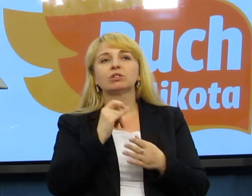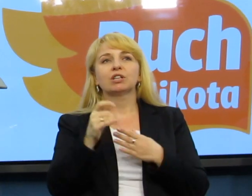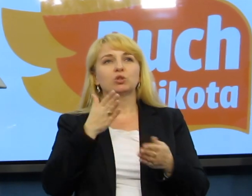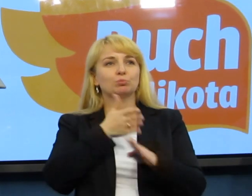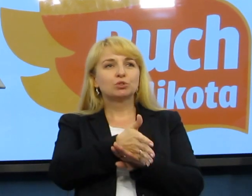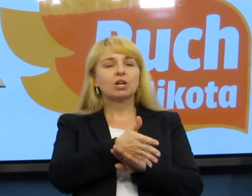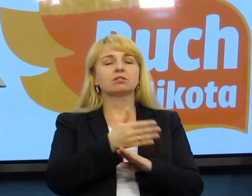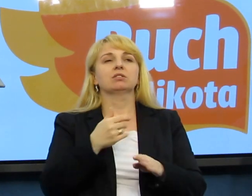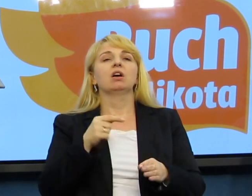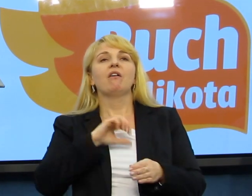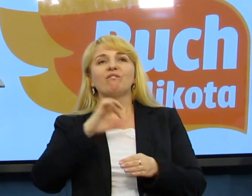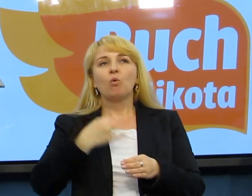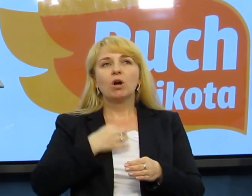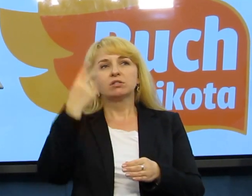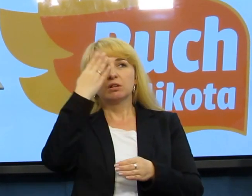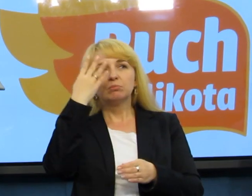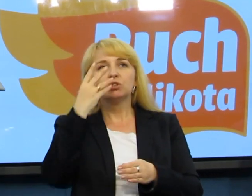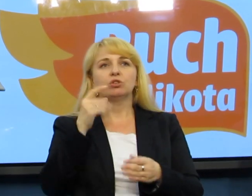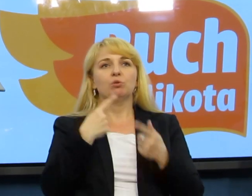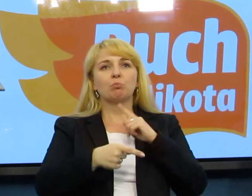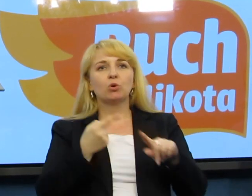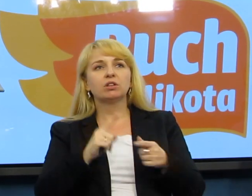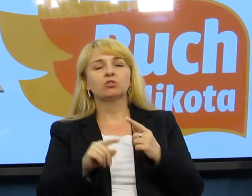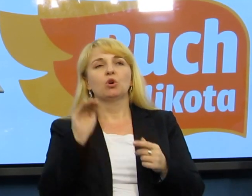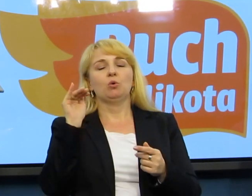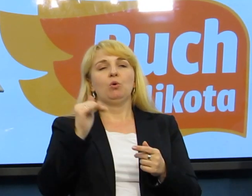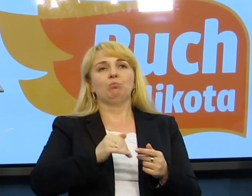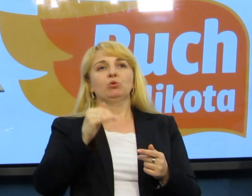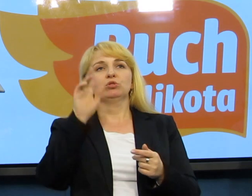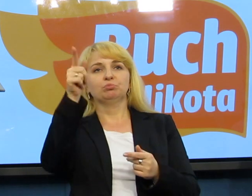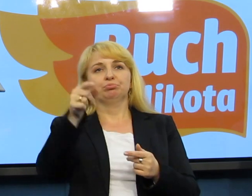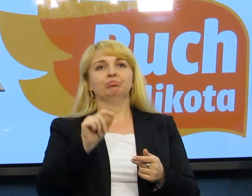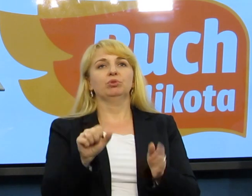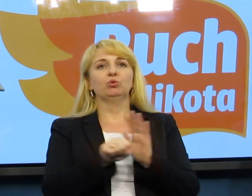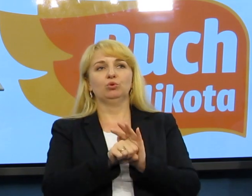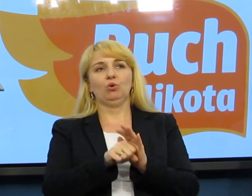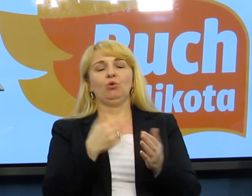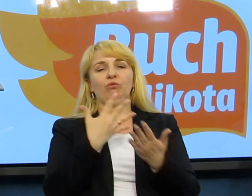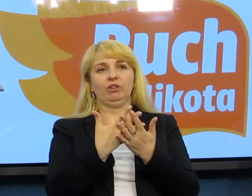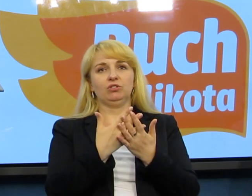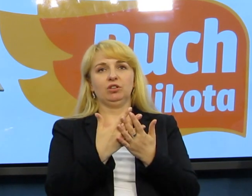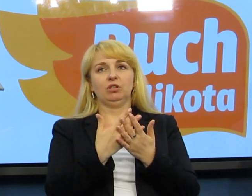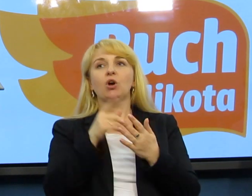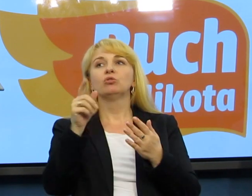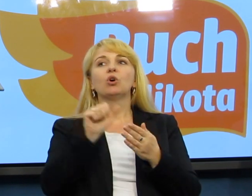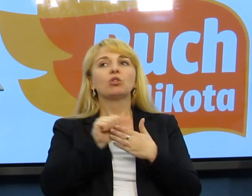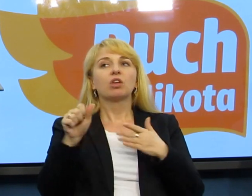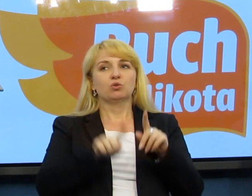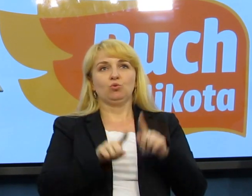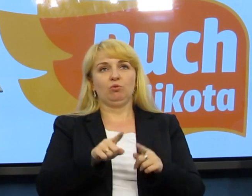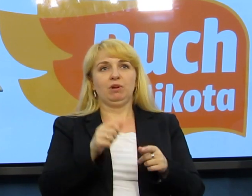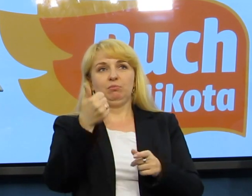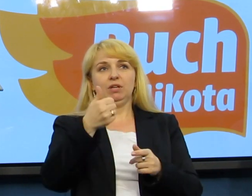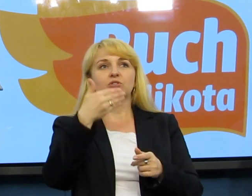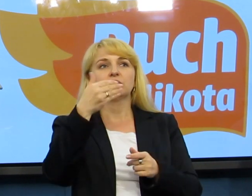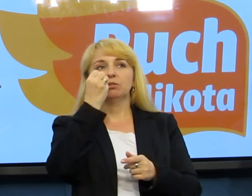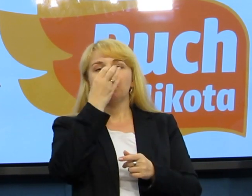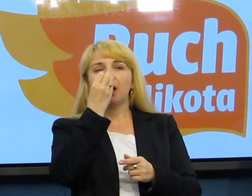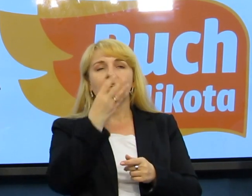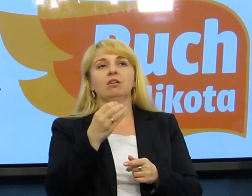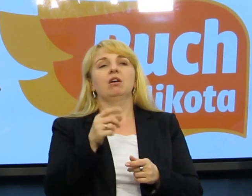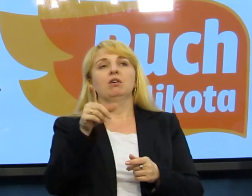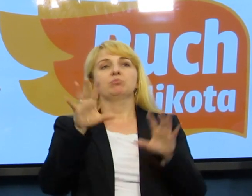do aresztu. Bo nie jest przypadkiem to, że 1 maja Andrzej Dołecki wylądował na izbie zatrzymań, a następnie